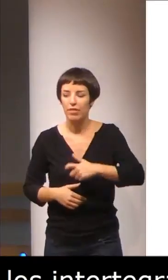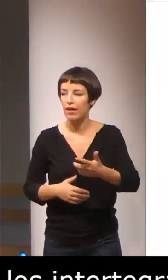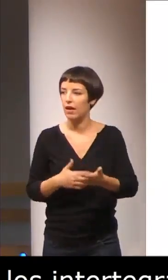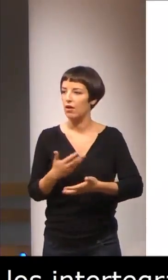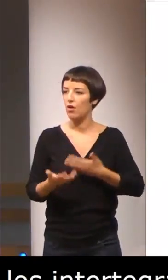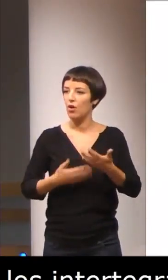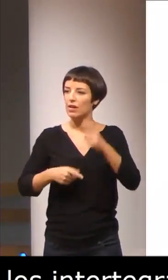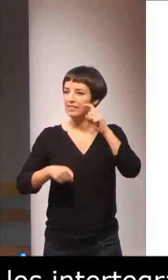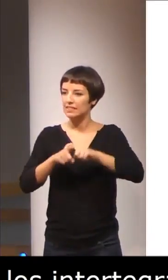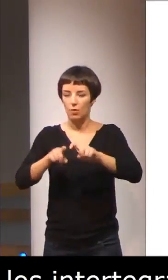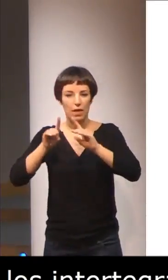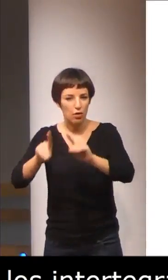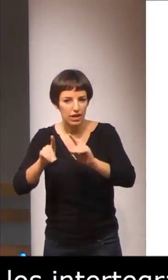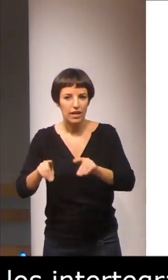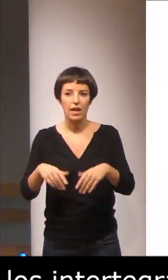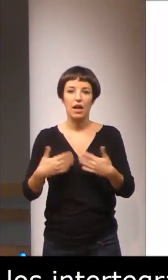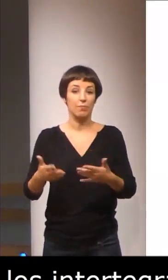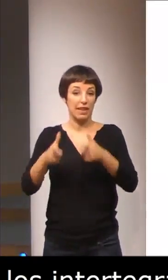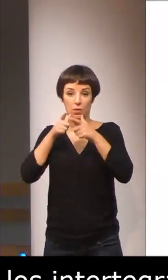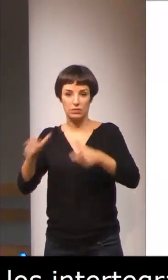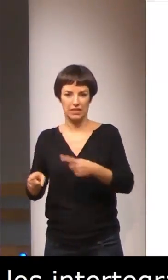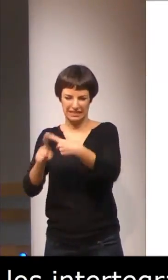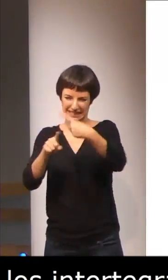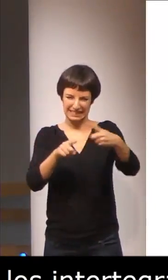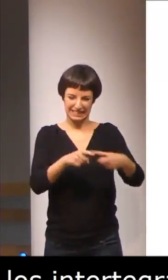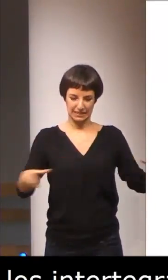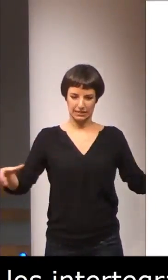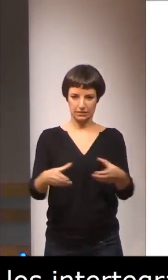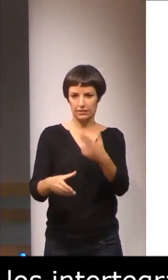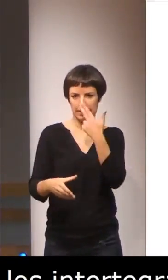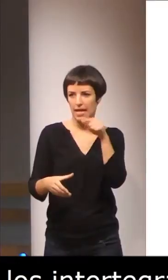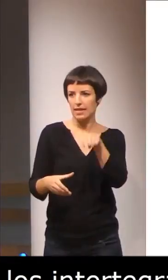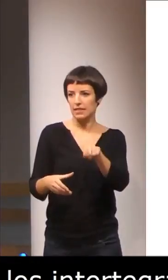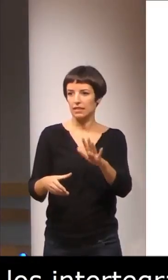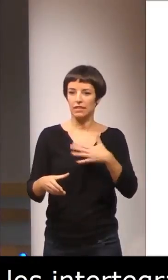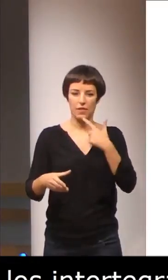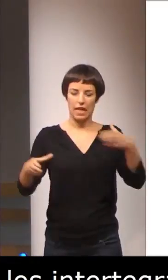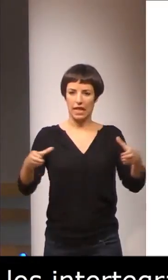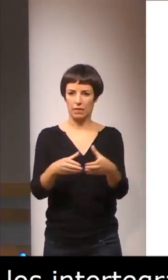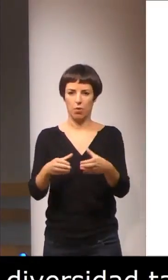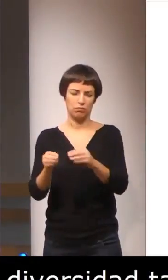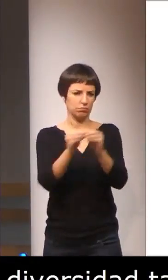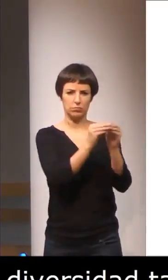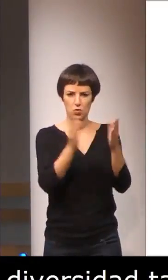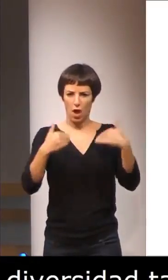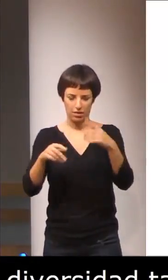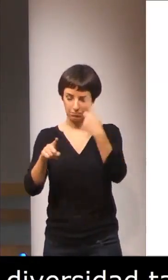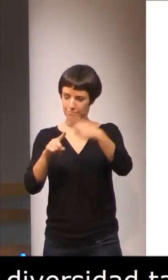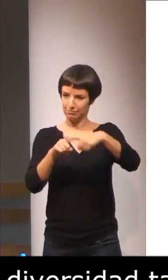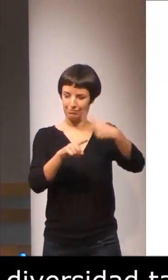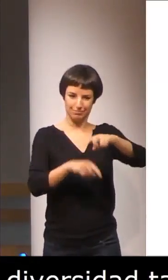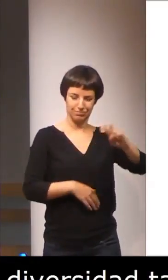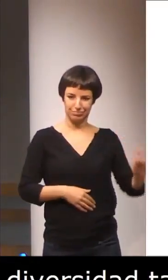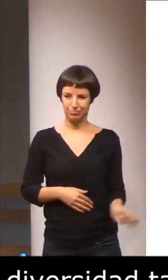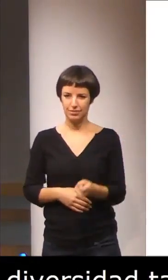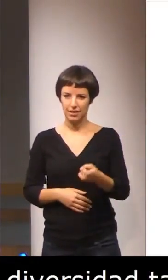de la psicopedagogía y de la lingüística. Por tanto, digamos que es un equipo diverso, variado, que comparte